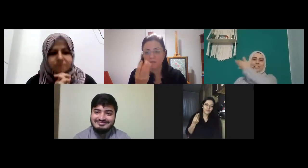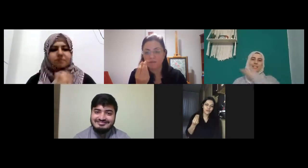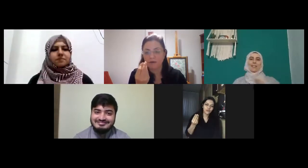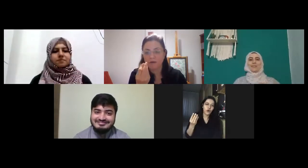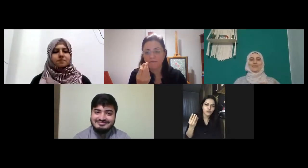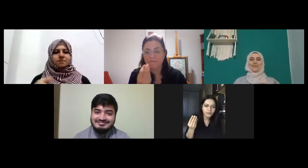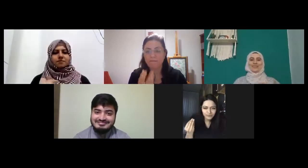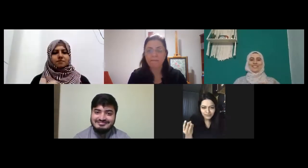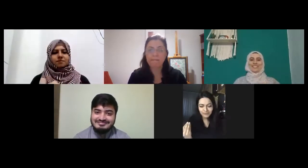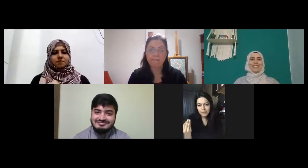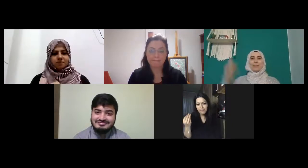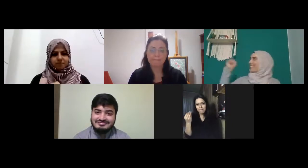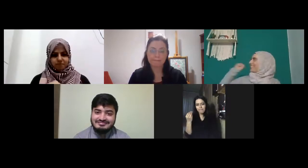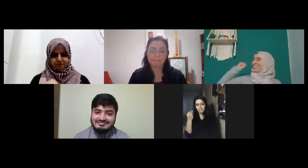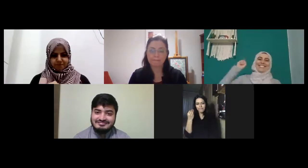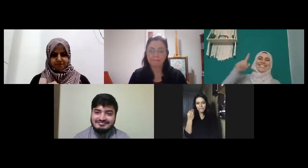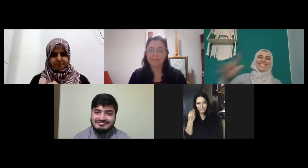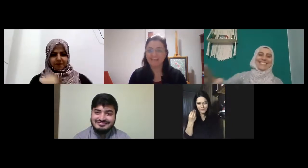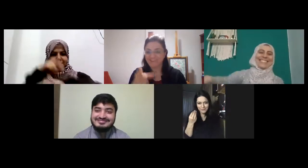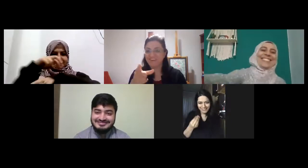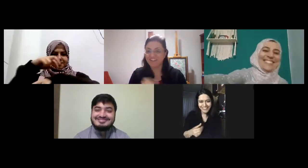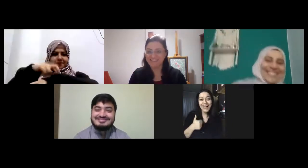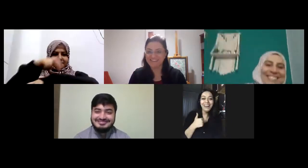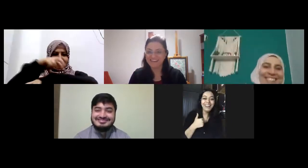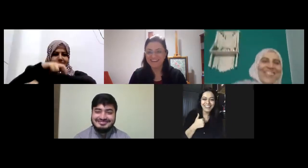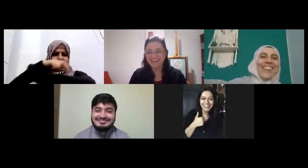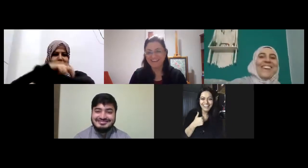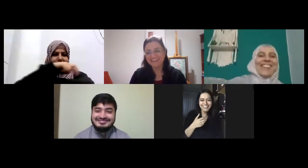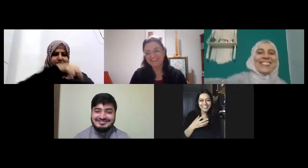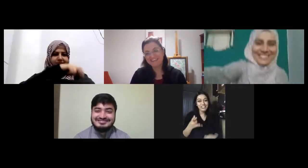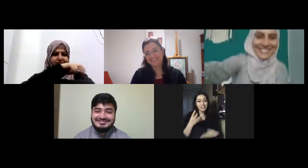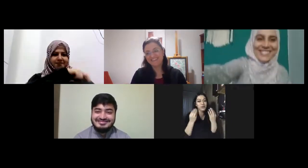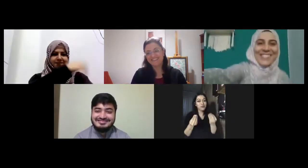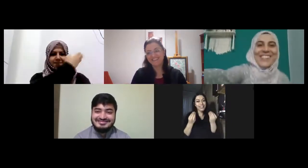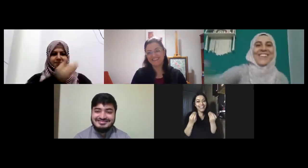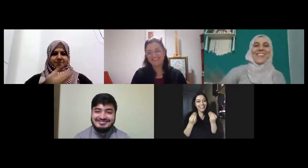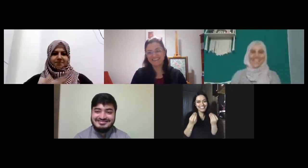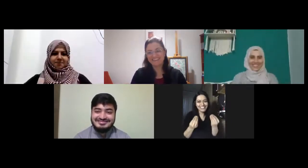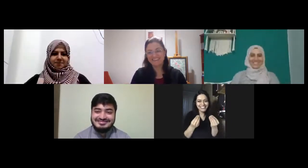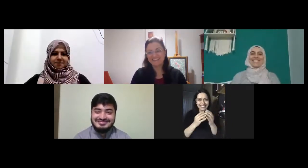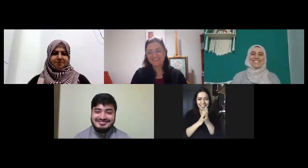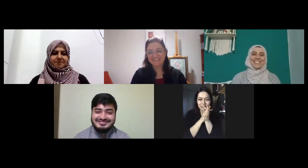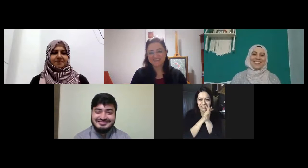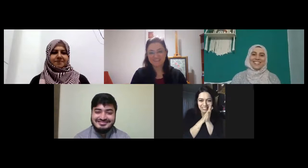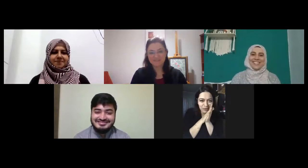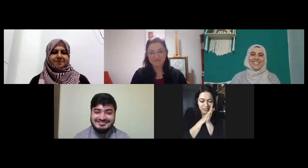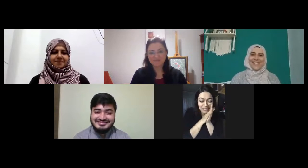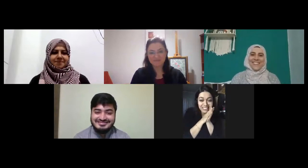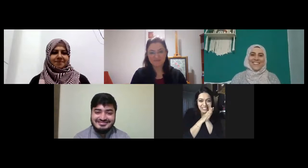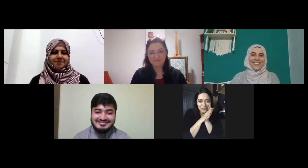evim yeşil çok güzel Zeynep sarıyı seviyor